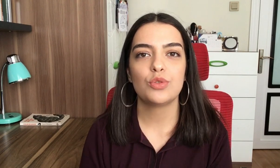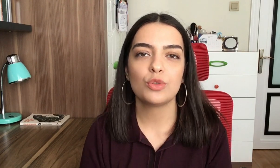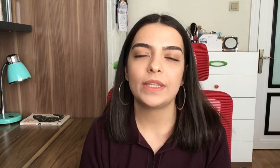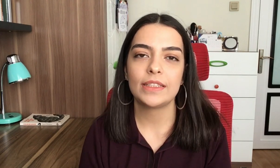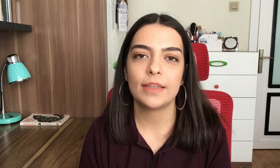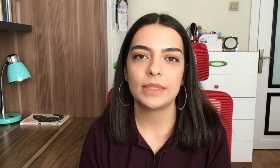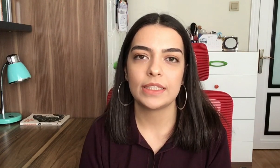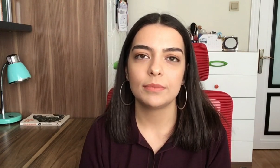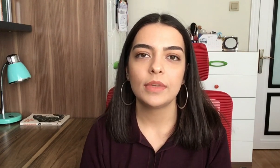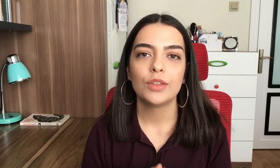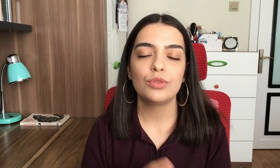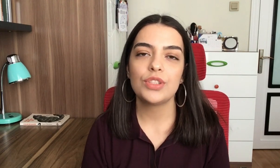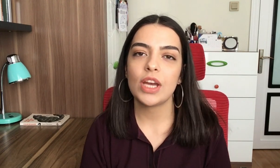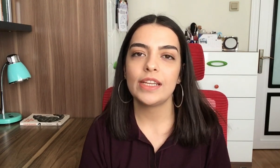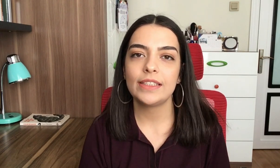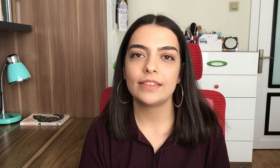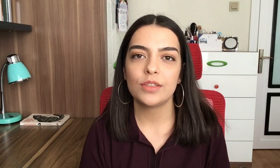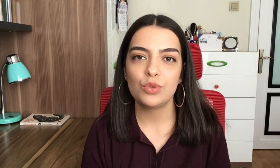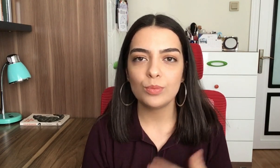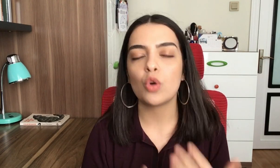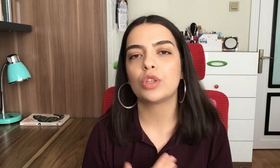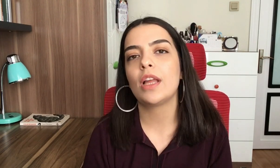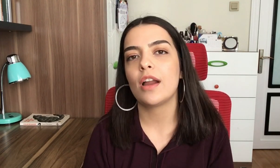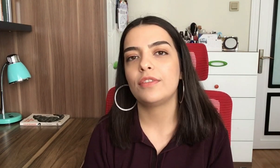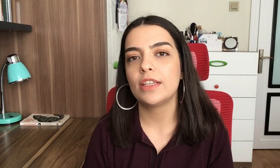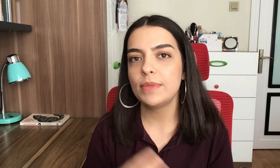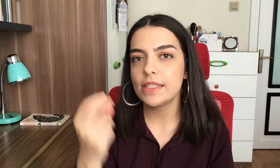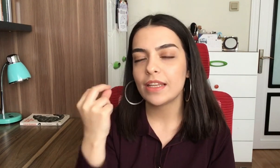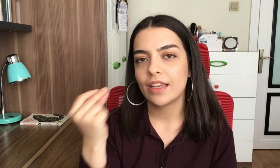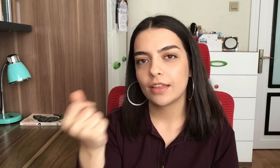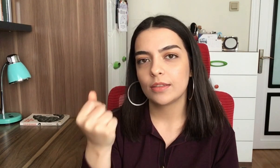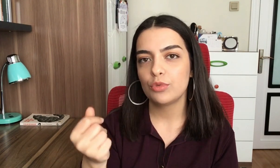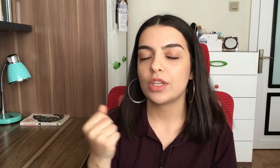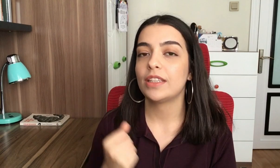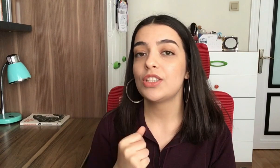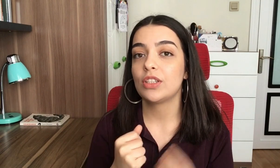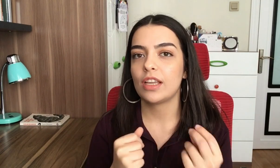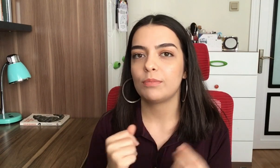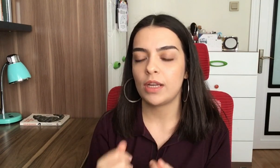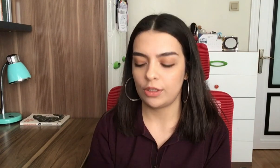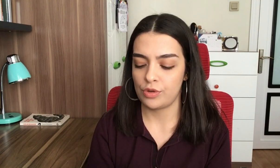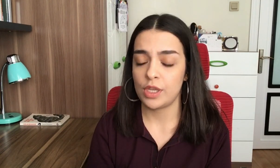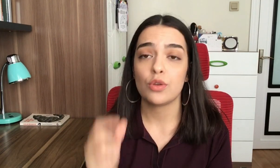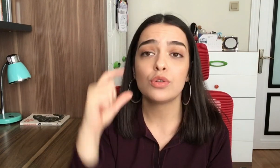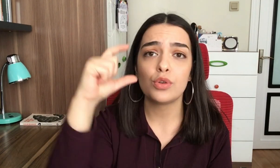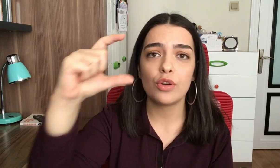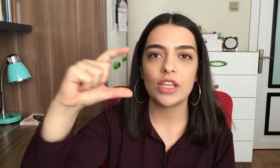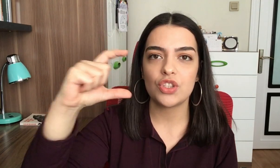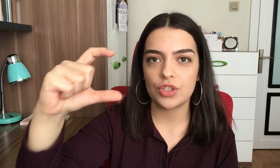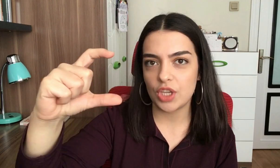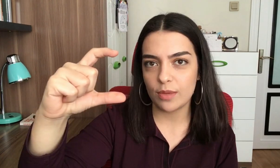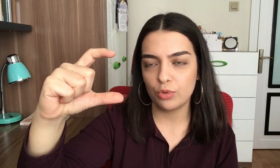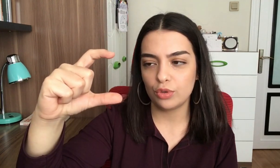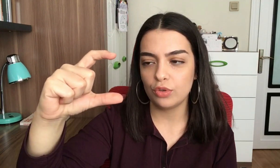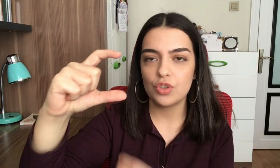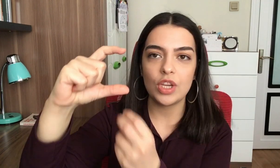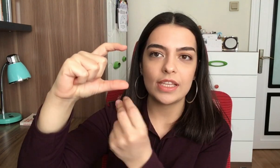belirtebilirim. Türk işaret dilinde tüm noktalı harfleri biz bu şekilde şıklatmayla gösteriyoruz. Örneğin C buydu, Ç ise